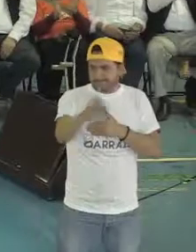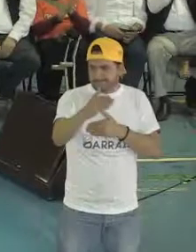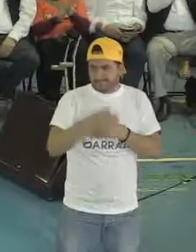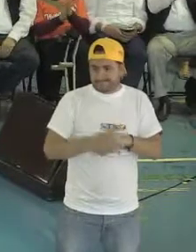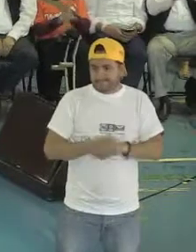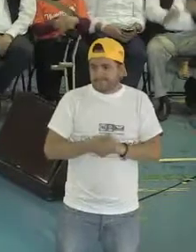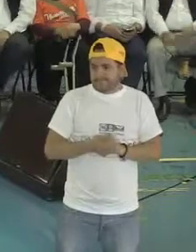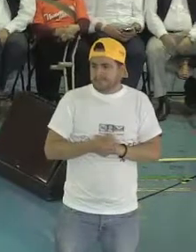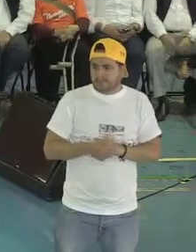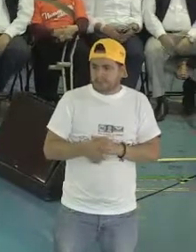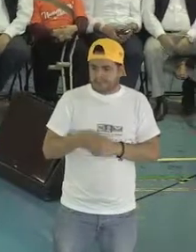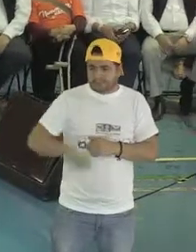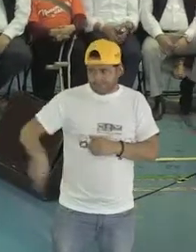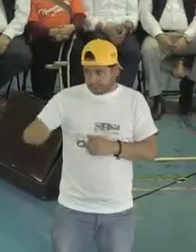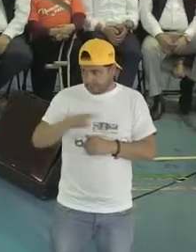ustedes.